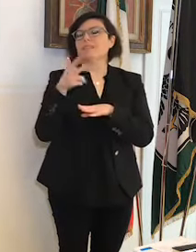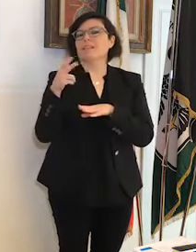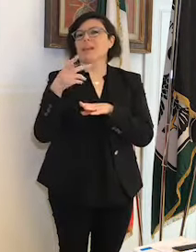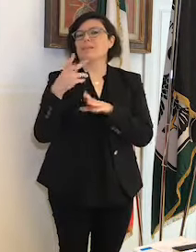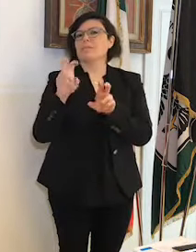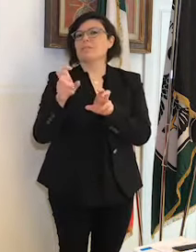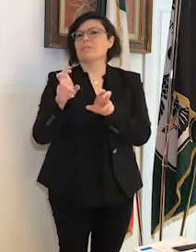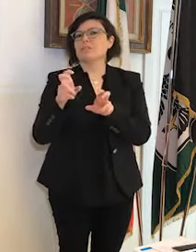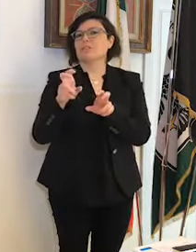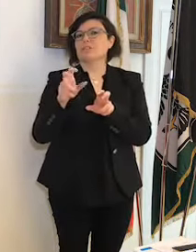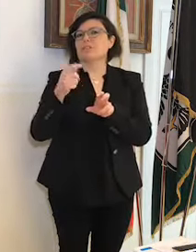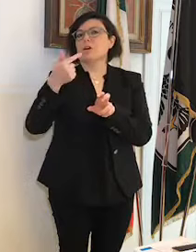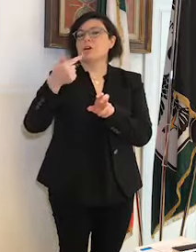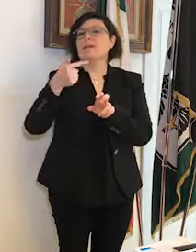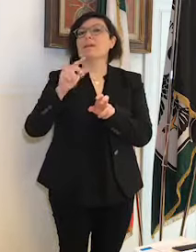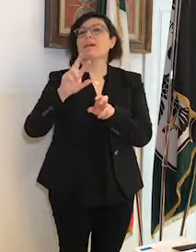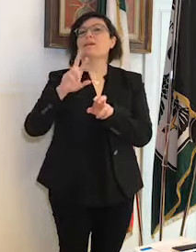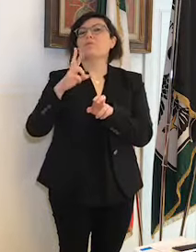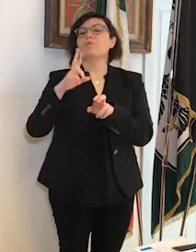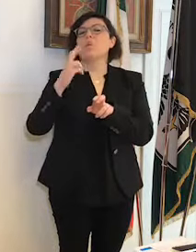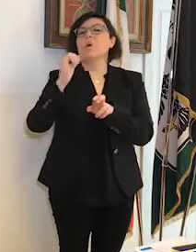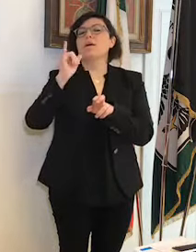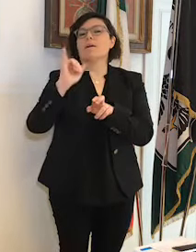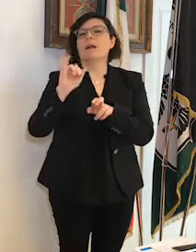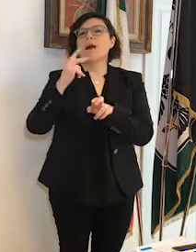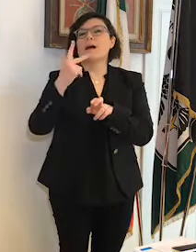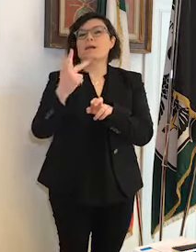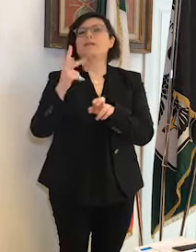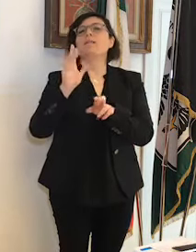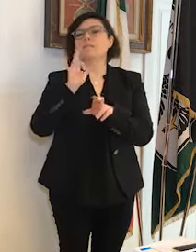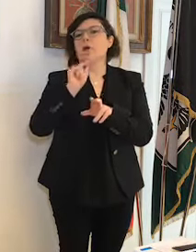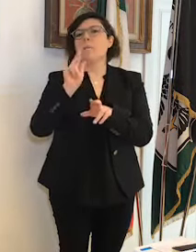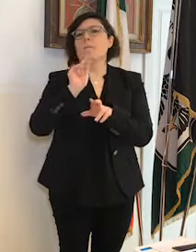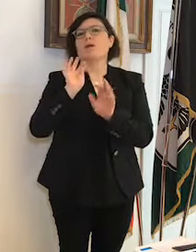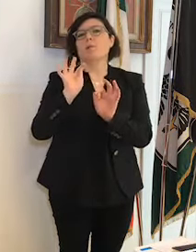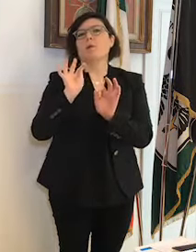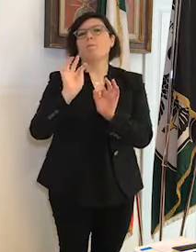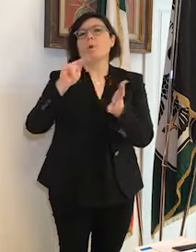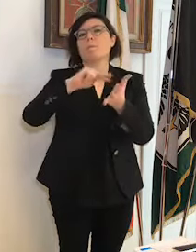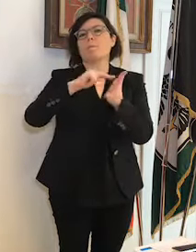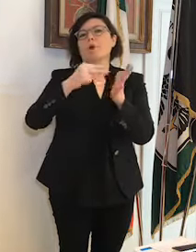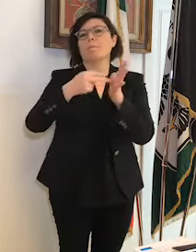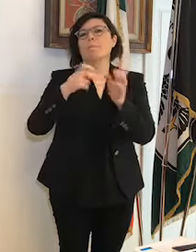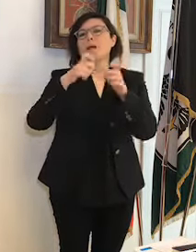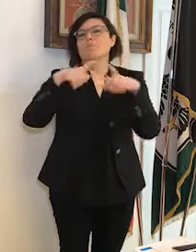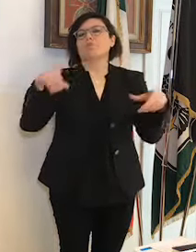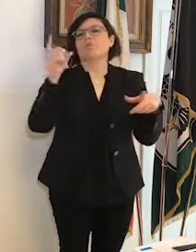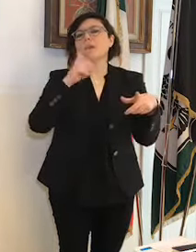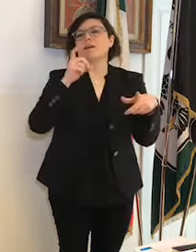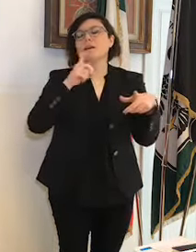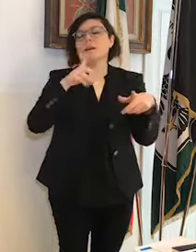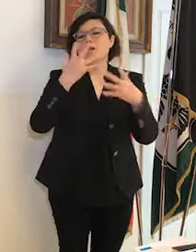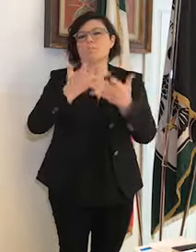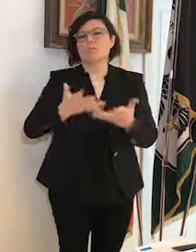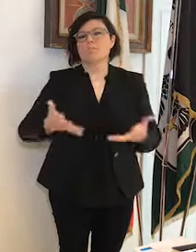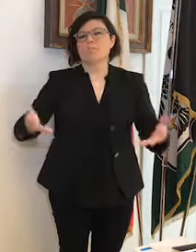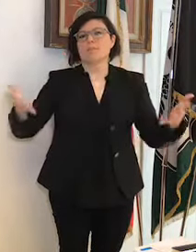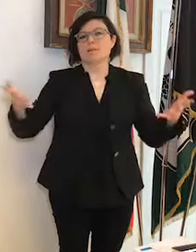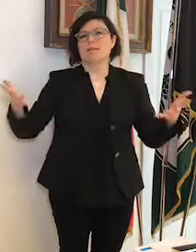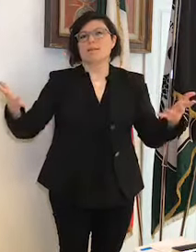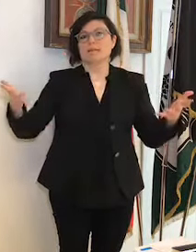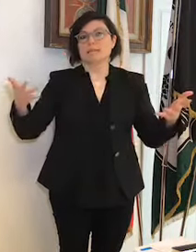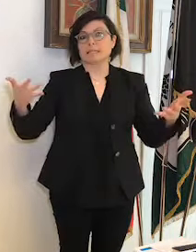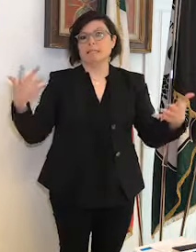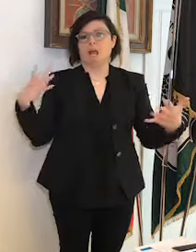sul re 3 dove abbiamo rappresentato i problemi della città dell'aquila e di tutto il cratere alle